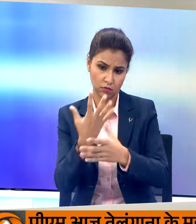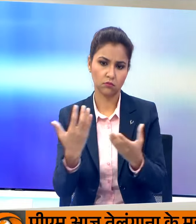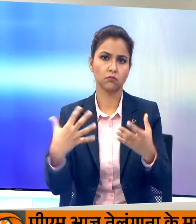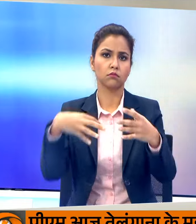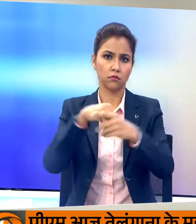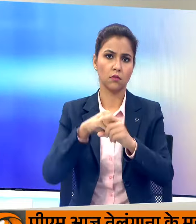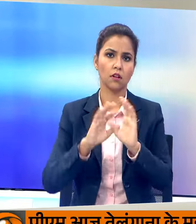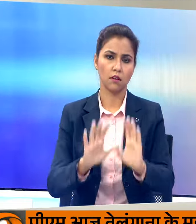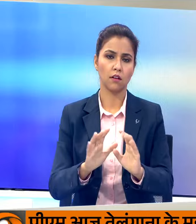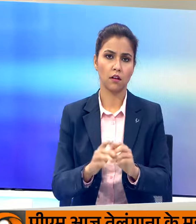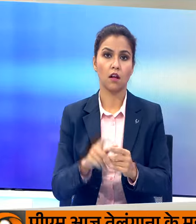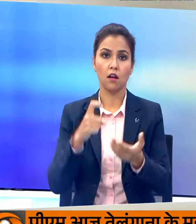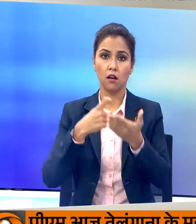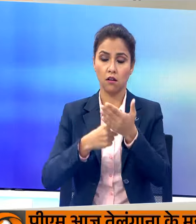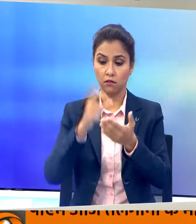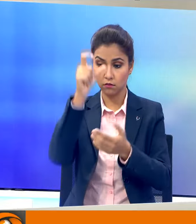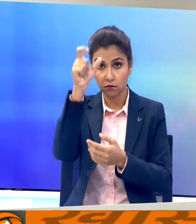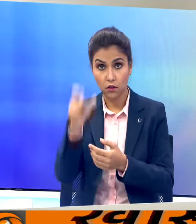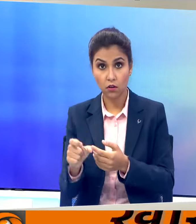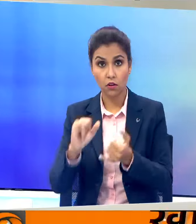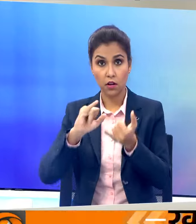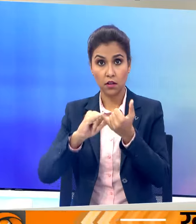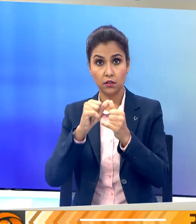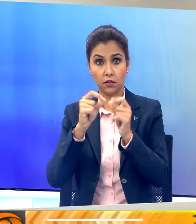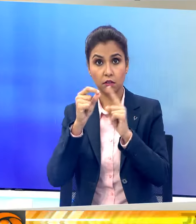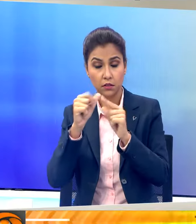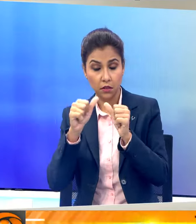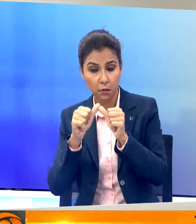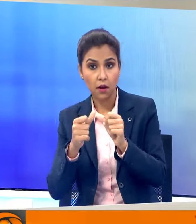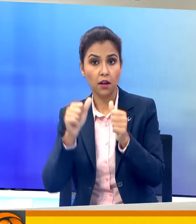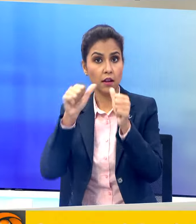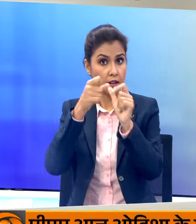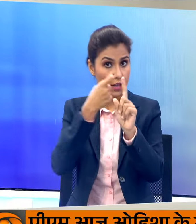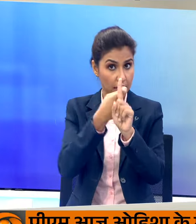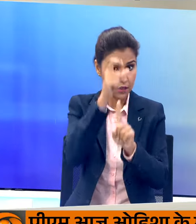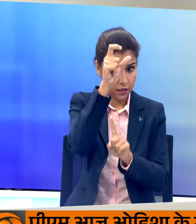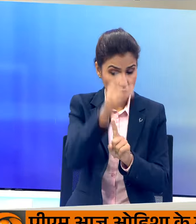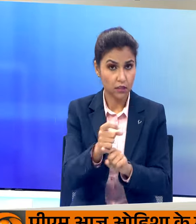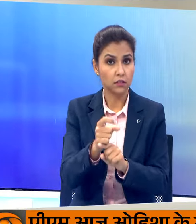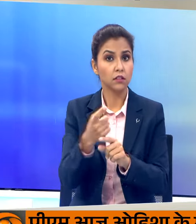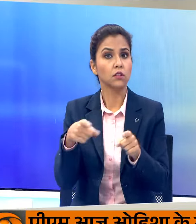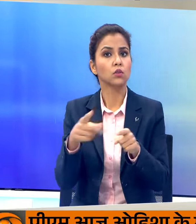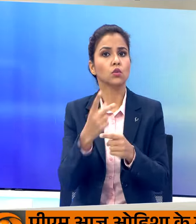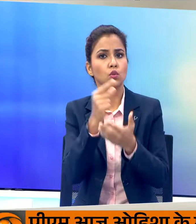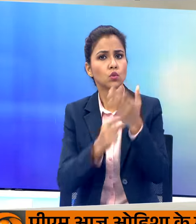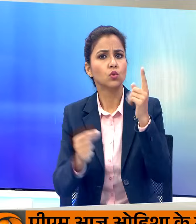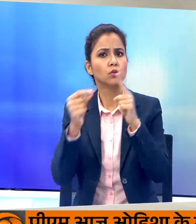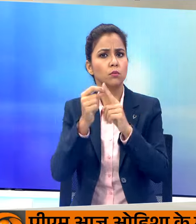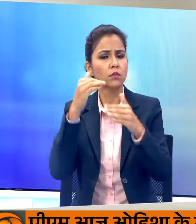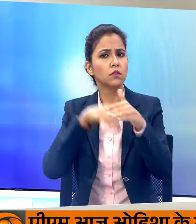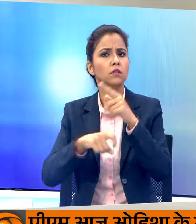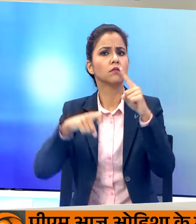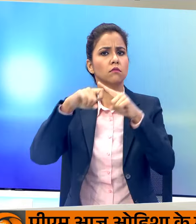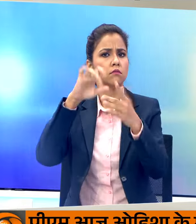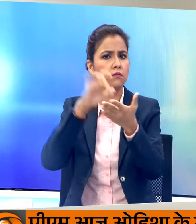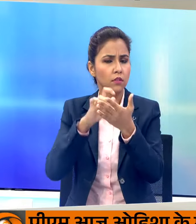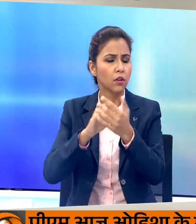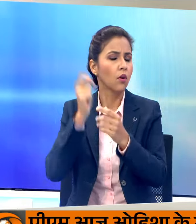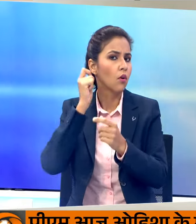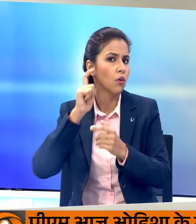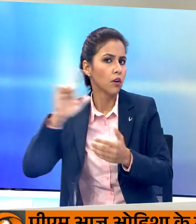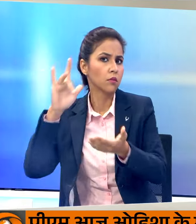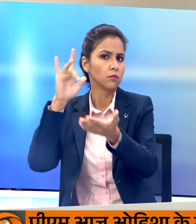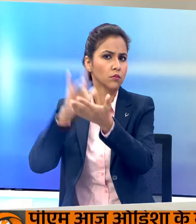ले रहे है राहुल गांधी सपा प्रमुख अखिलेश यादव के साथ उत्तर प्रदेश के कर्नौज और कानपुर में भी